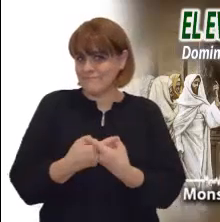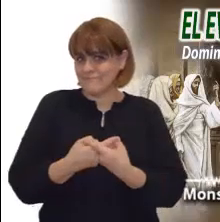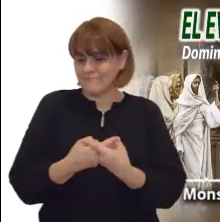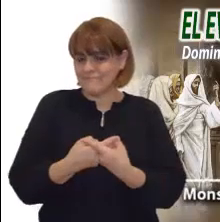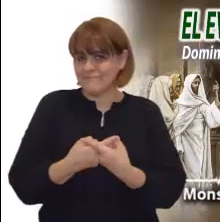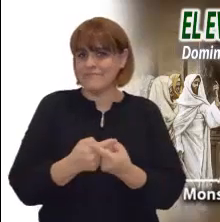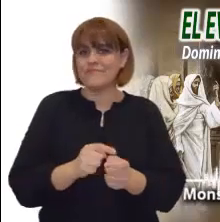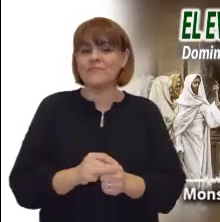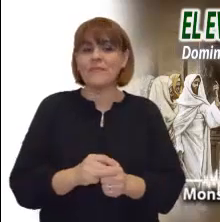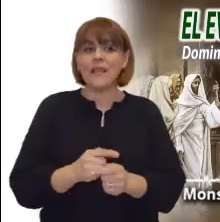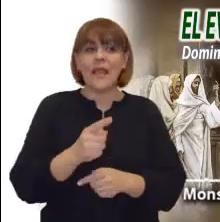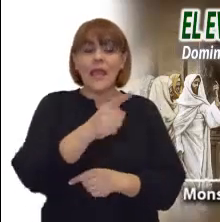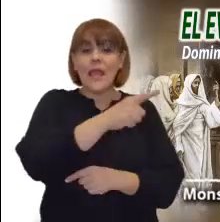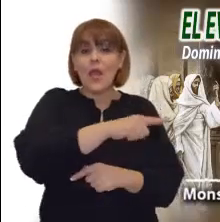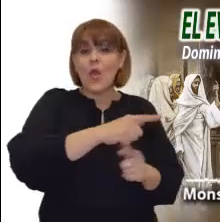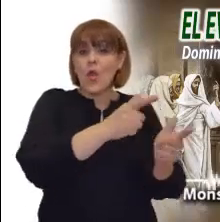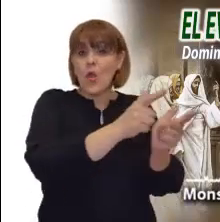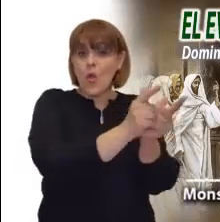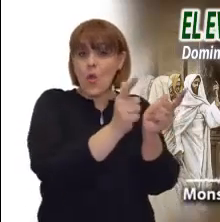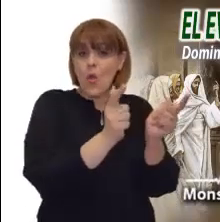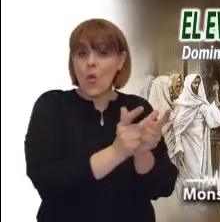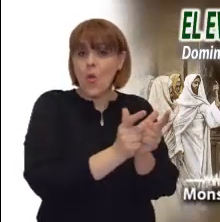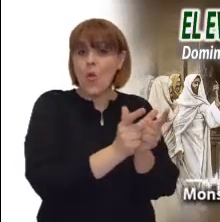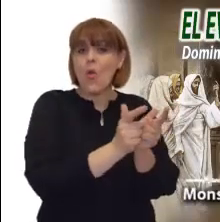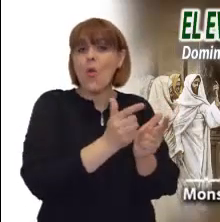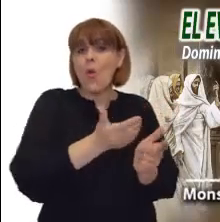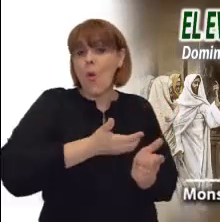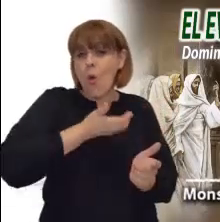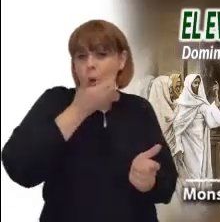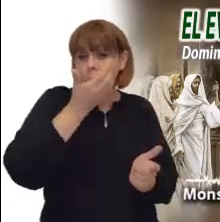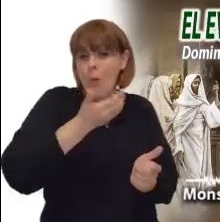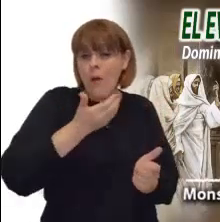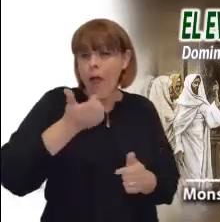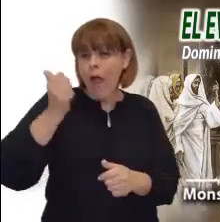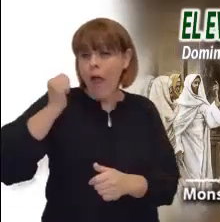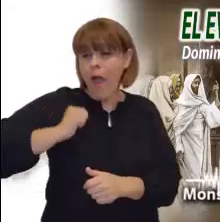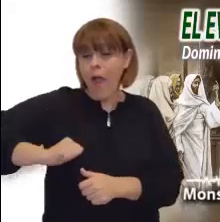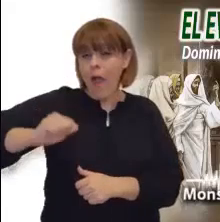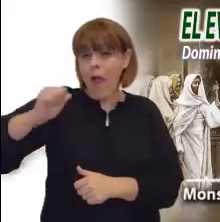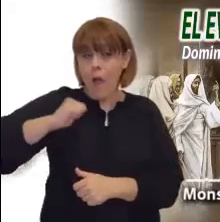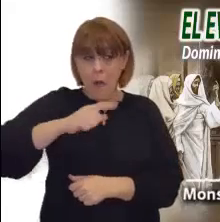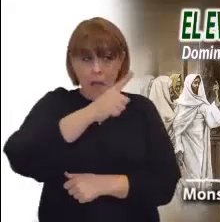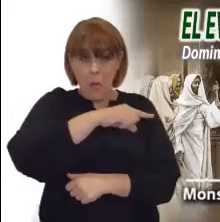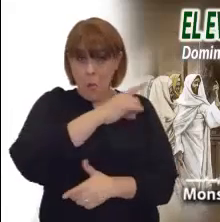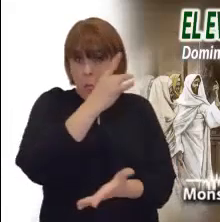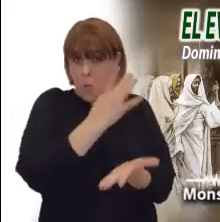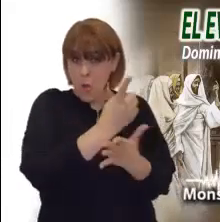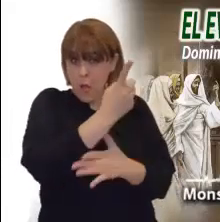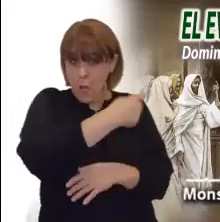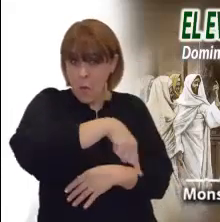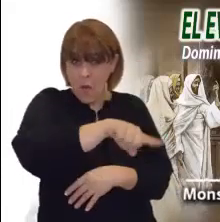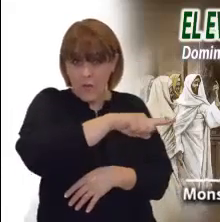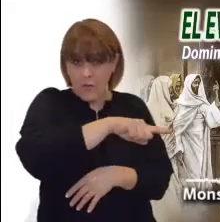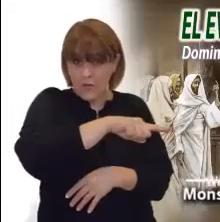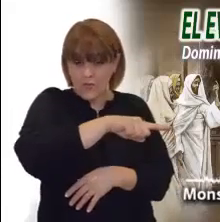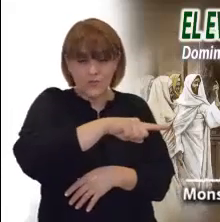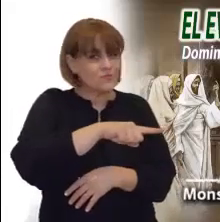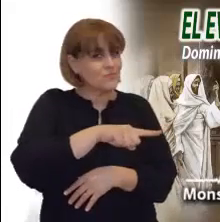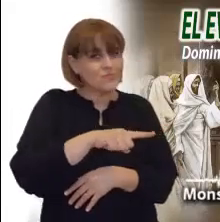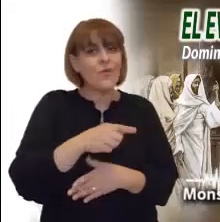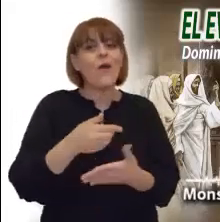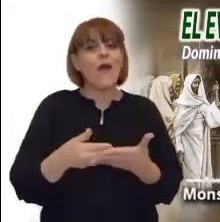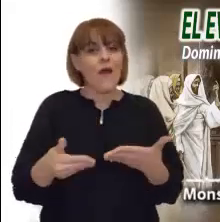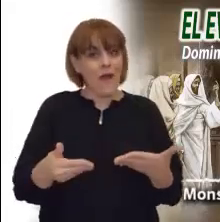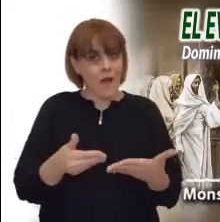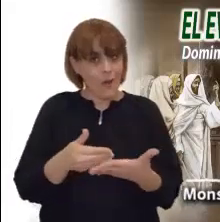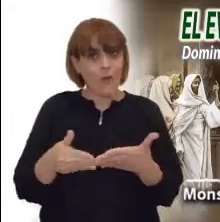cristianismo no es solo una medalla para llevar en el cuello ni un documento que nos acredite dentro de la iglesia, sino es